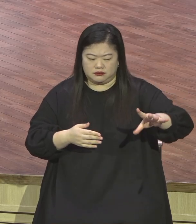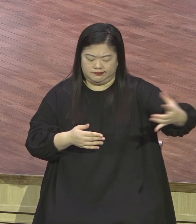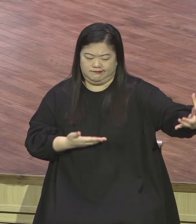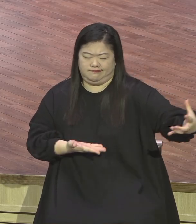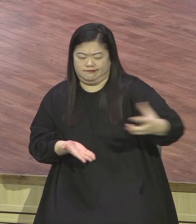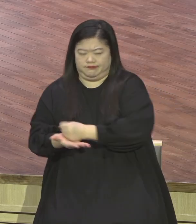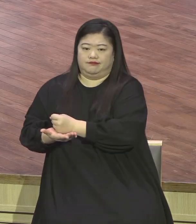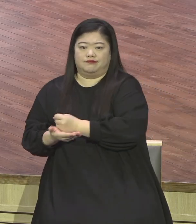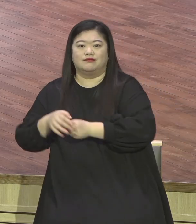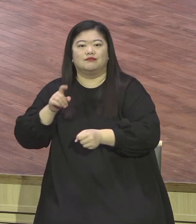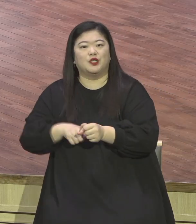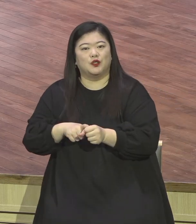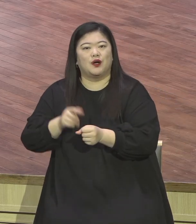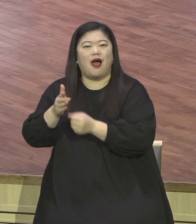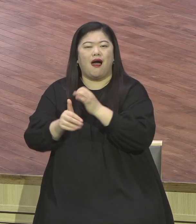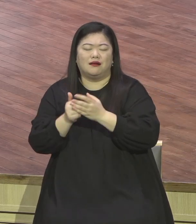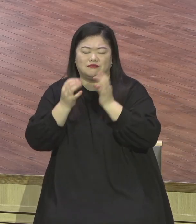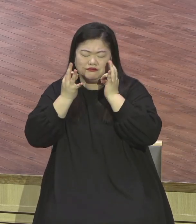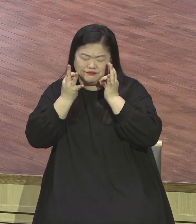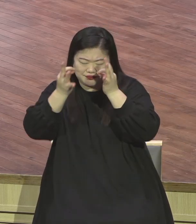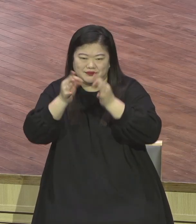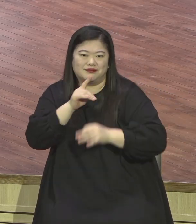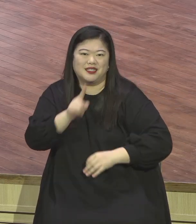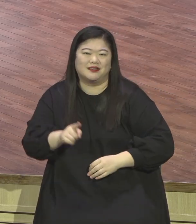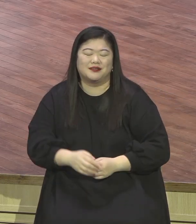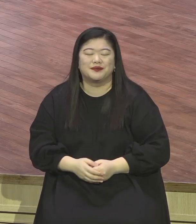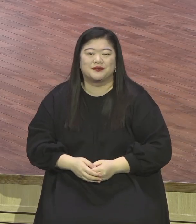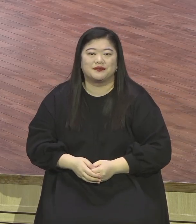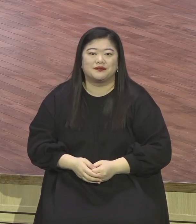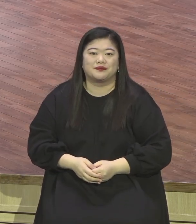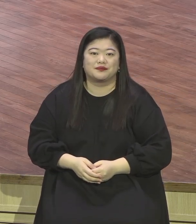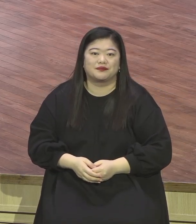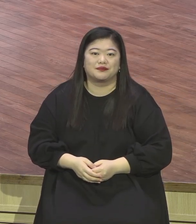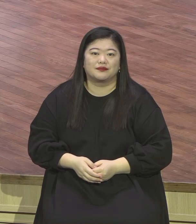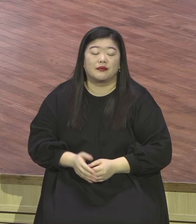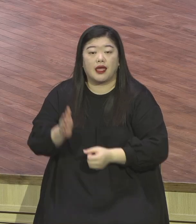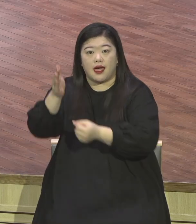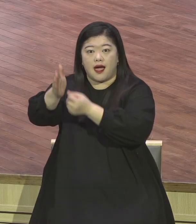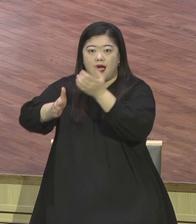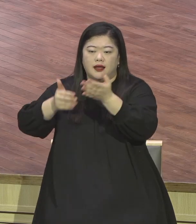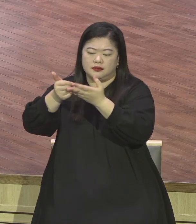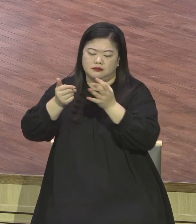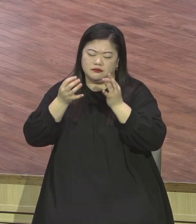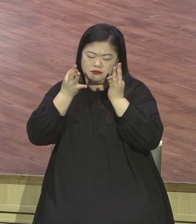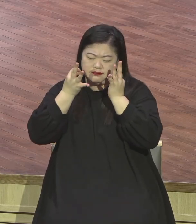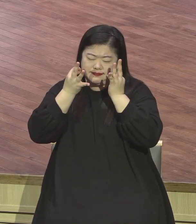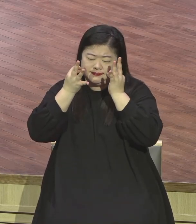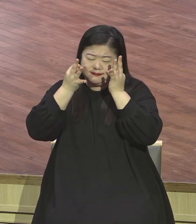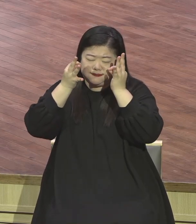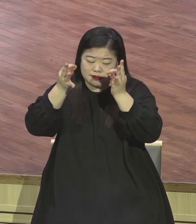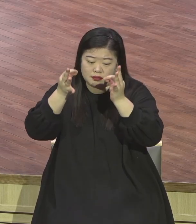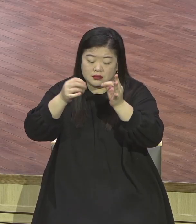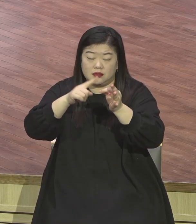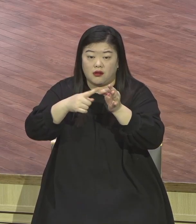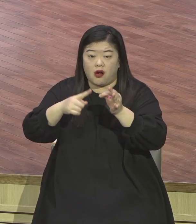볼 수 있다 저와 여러분은 이런 하나님의 열심을 인해서 구원의 대결에 쓰게 되었고